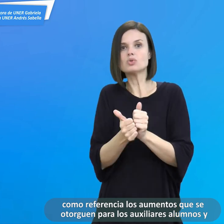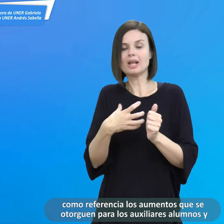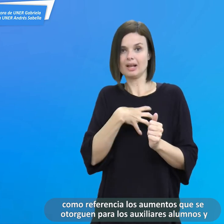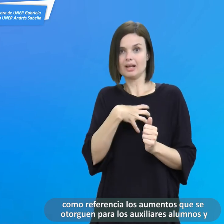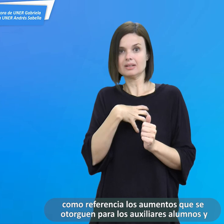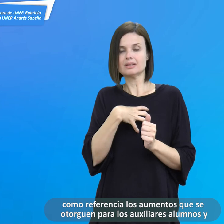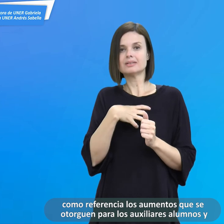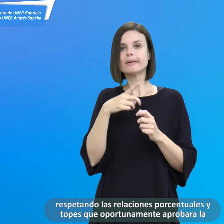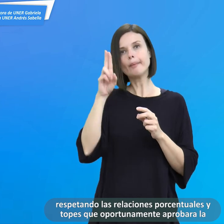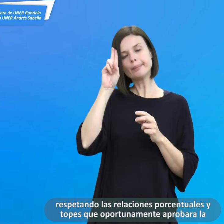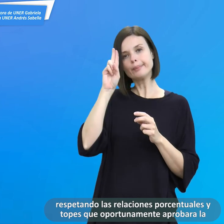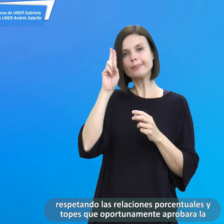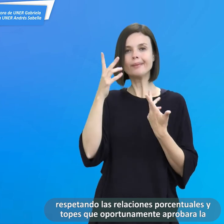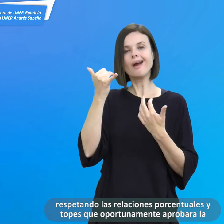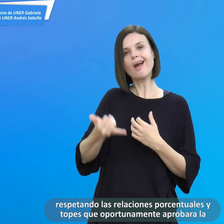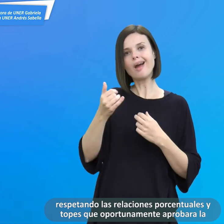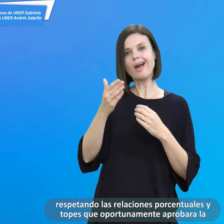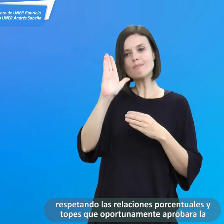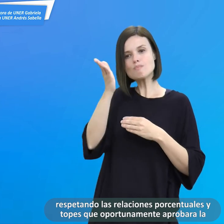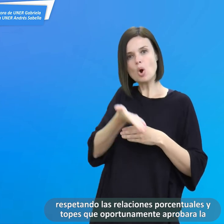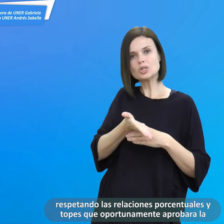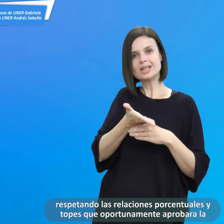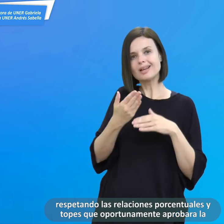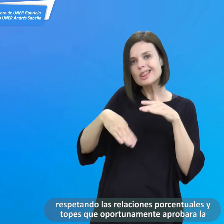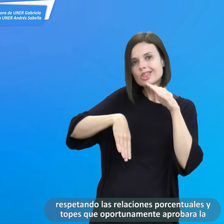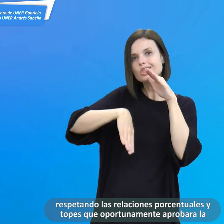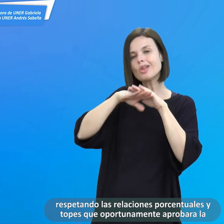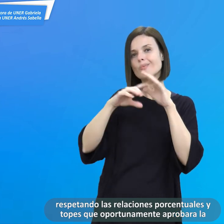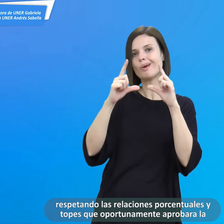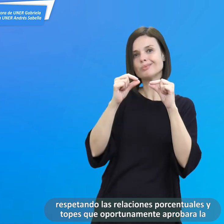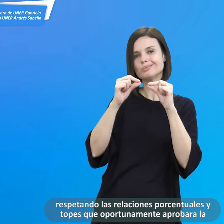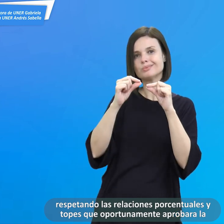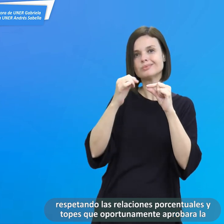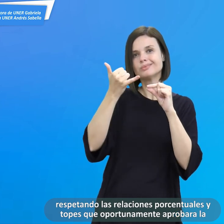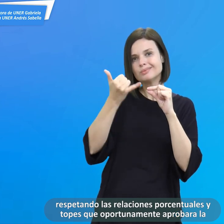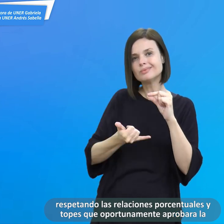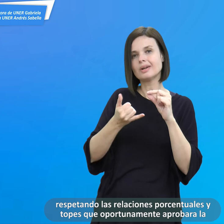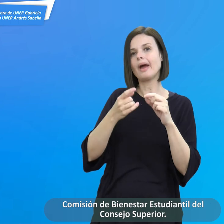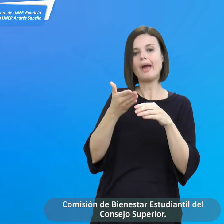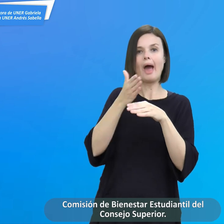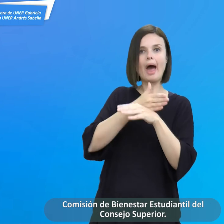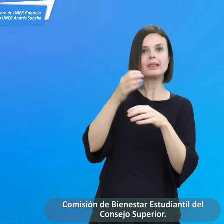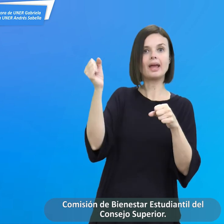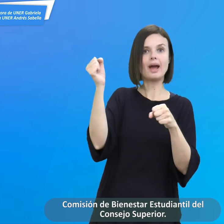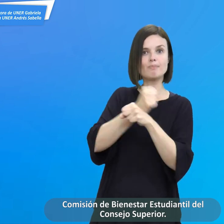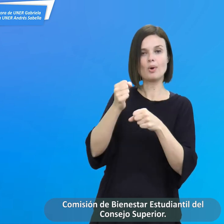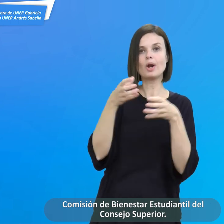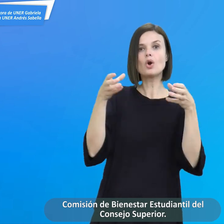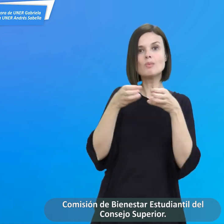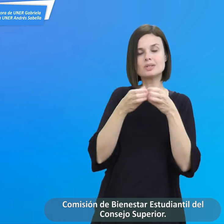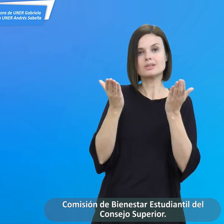que se otorguen para los auxiliares alumnos y respetando las relaciones porcentuales y de topes que